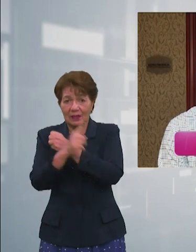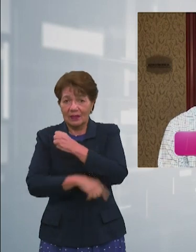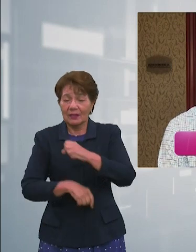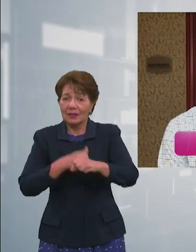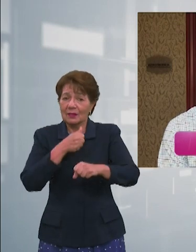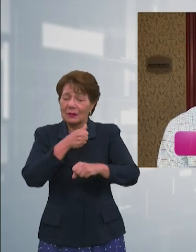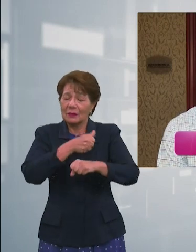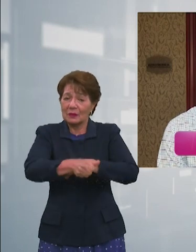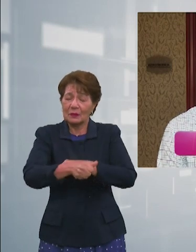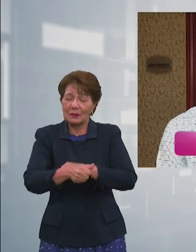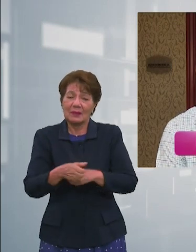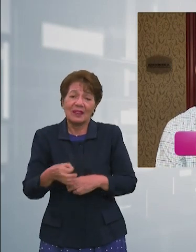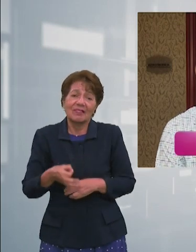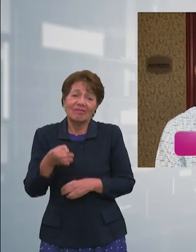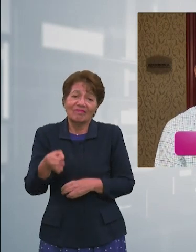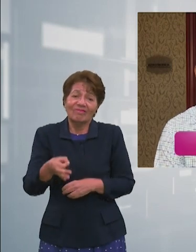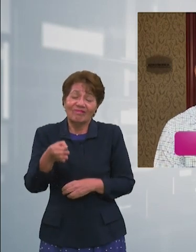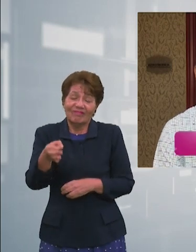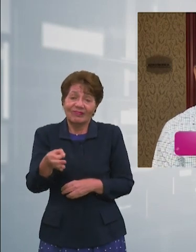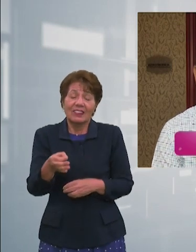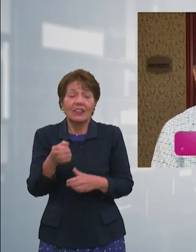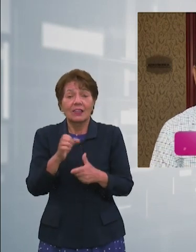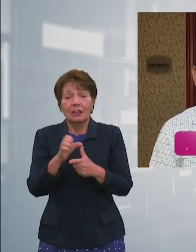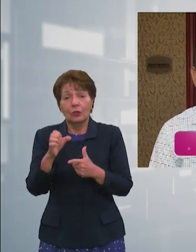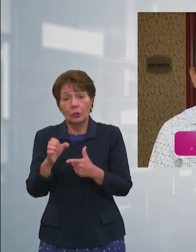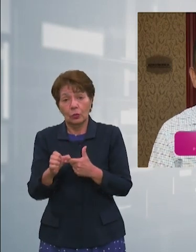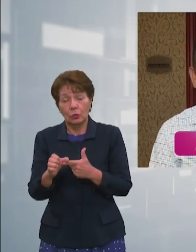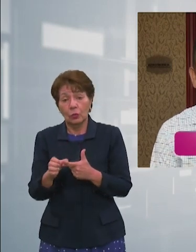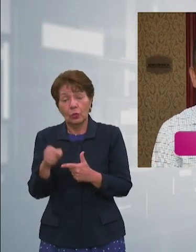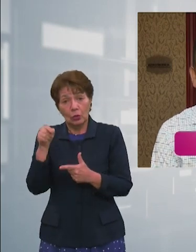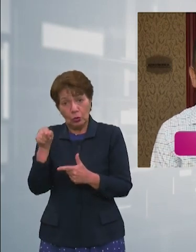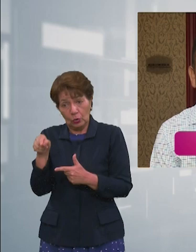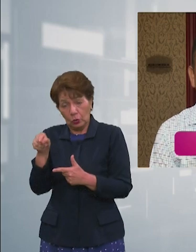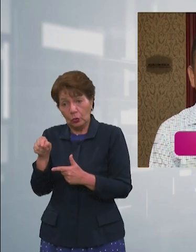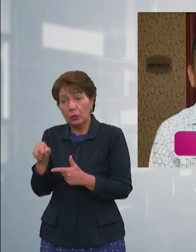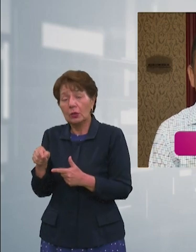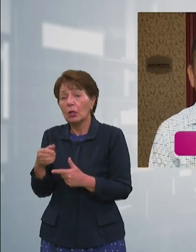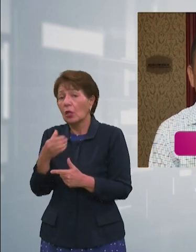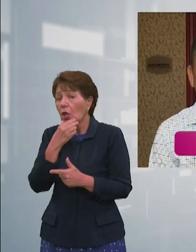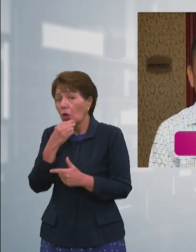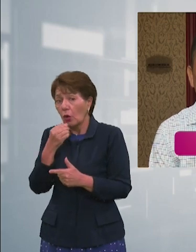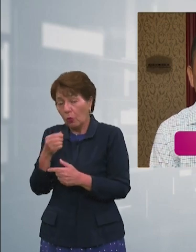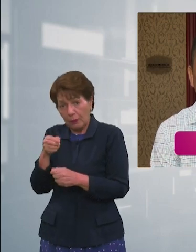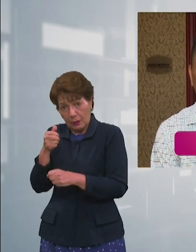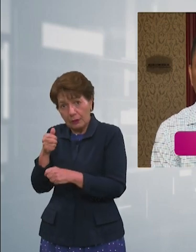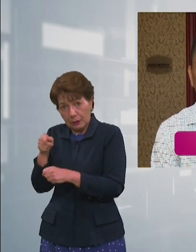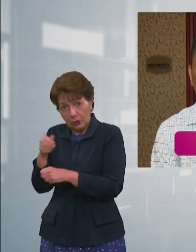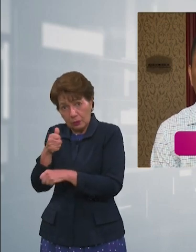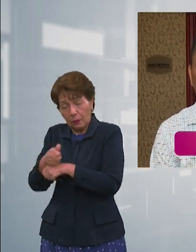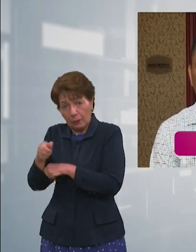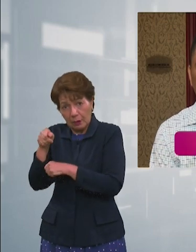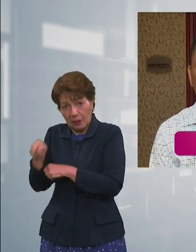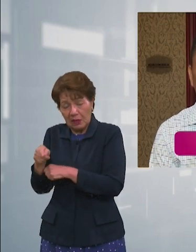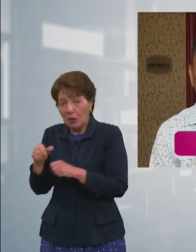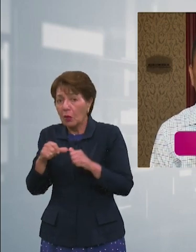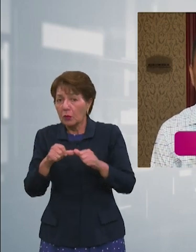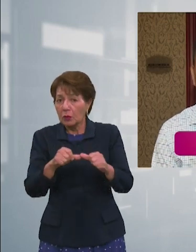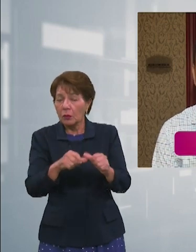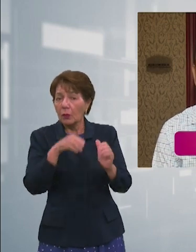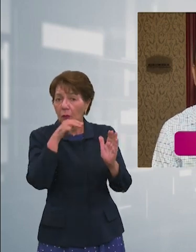y eso le da paso para que los asesinos y criminales actúen. Si la justicia hubiera actuado,